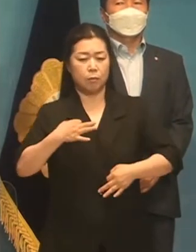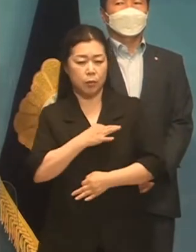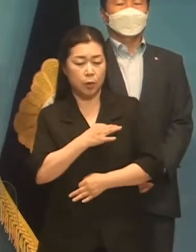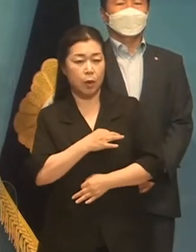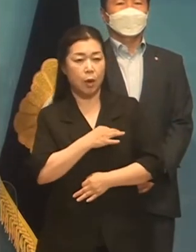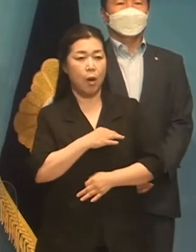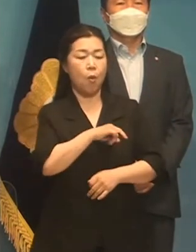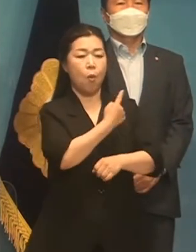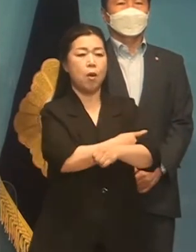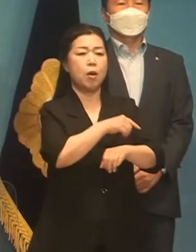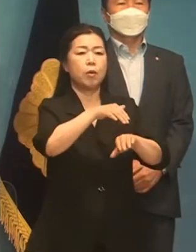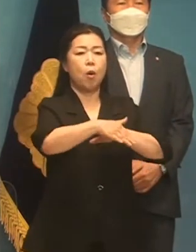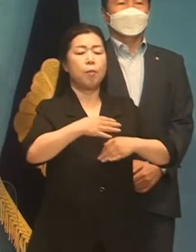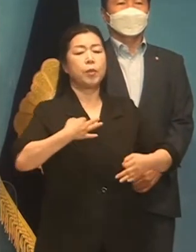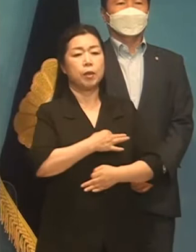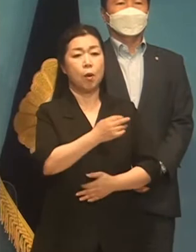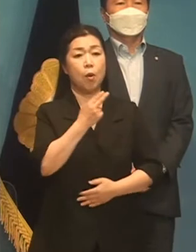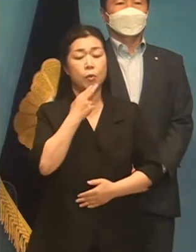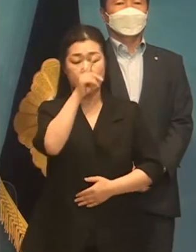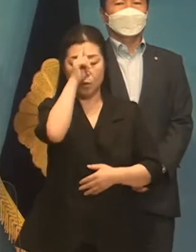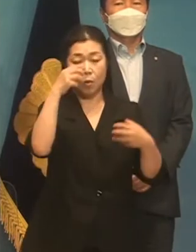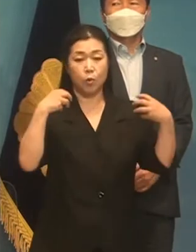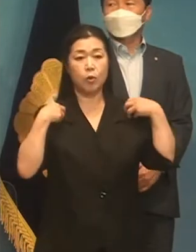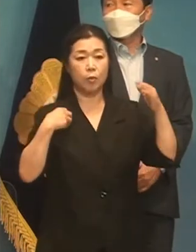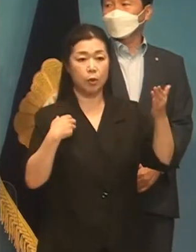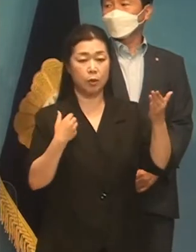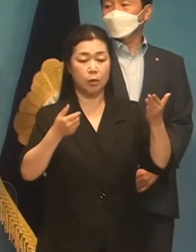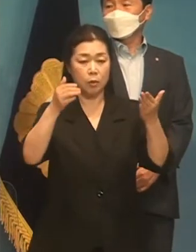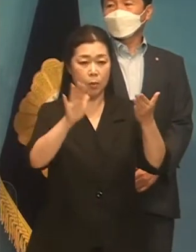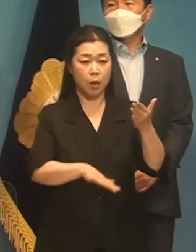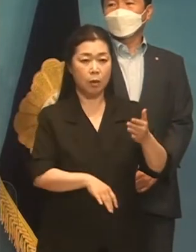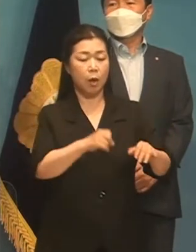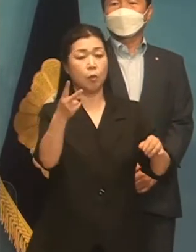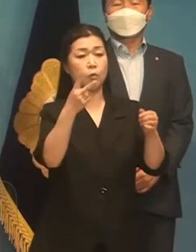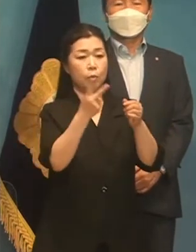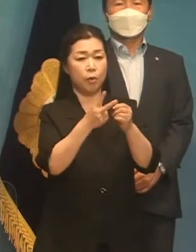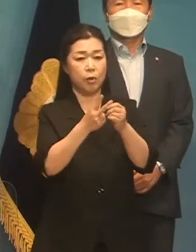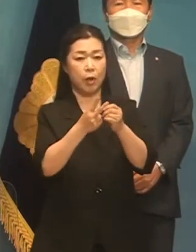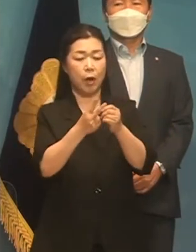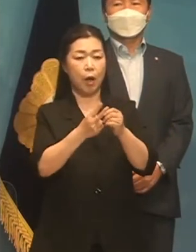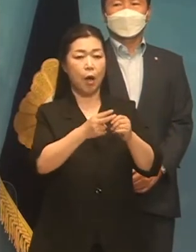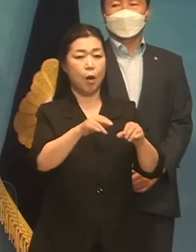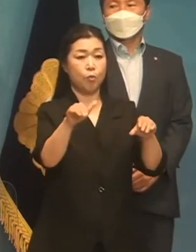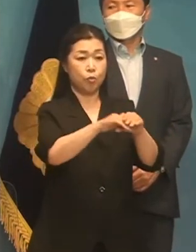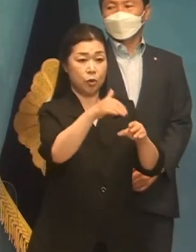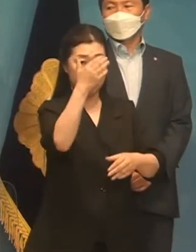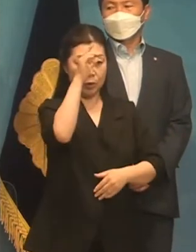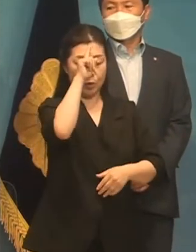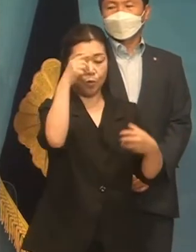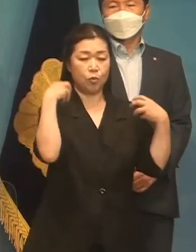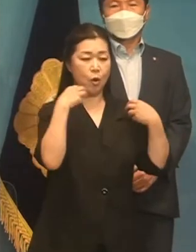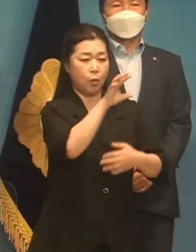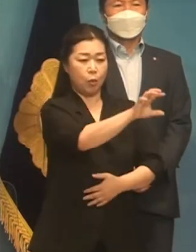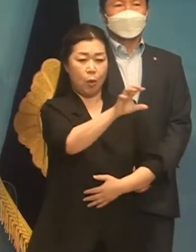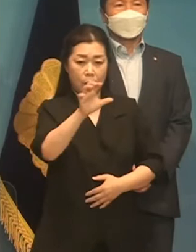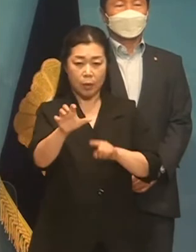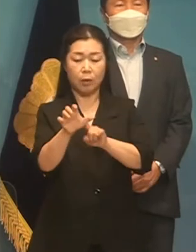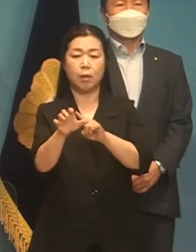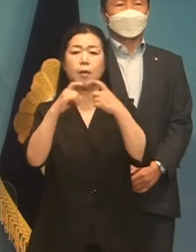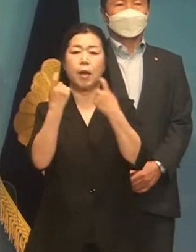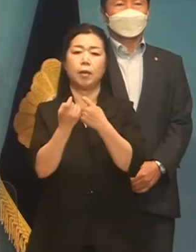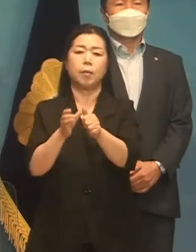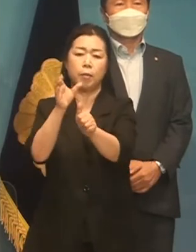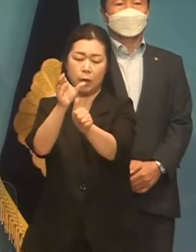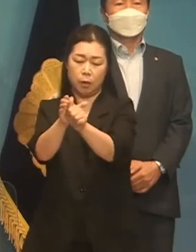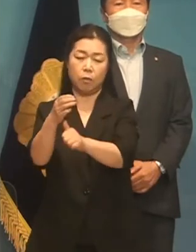권력금 비리가 없는 정부입니다. 그러나 제2의 문재인 정부를 다음 대통령 개인에게만 의존하는 것은